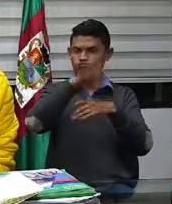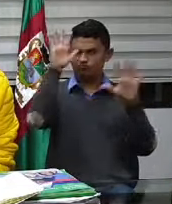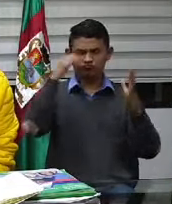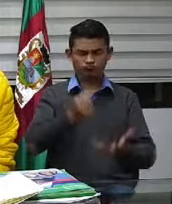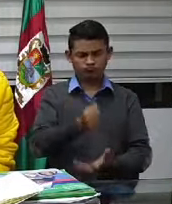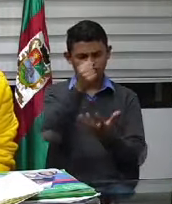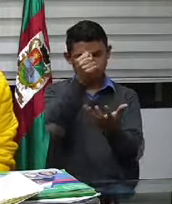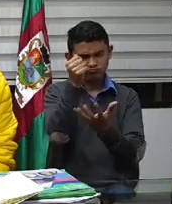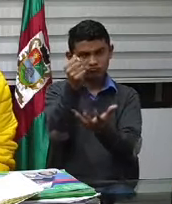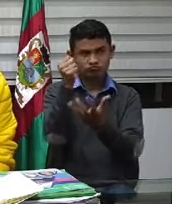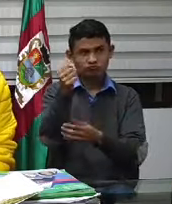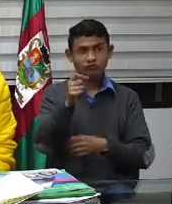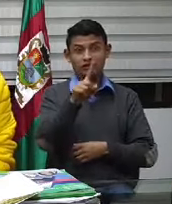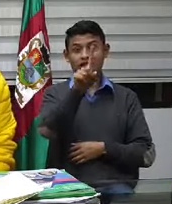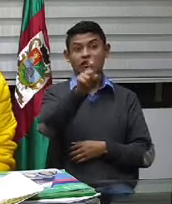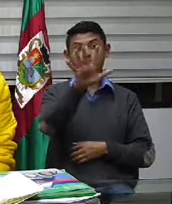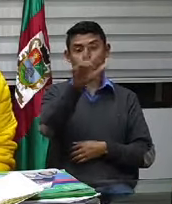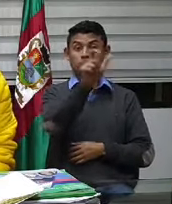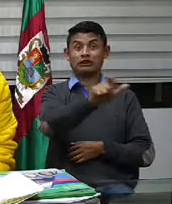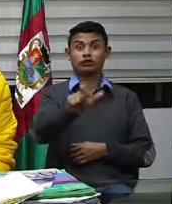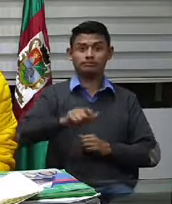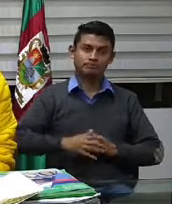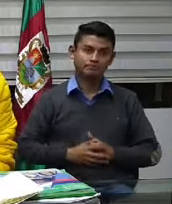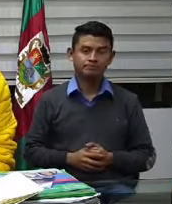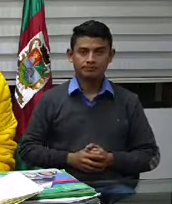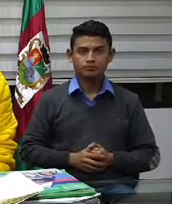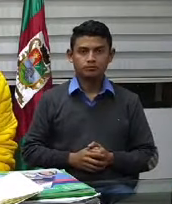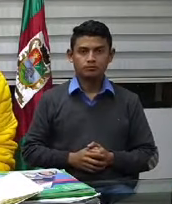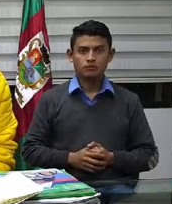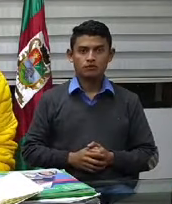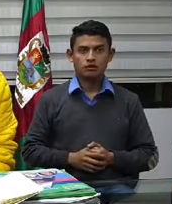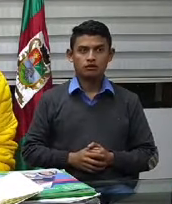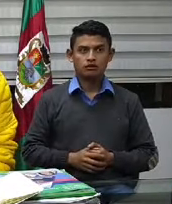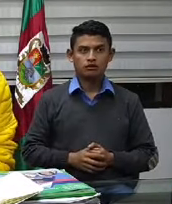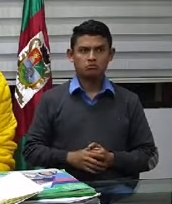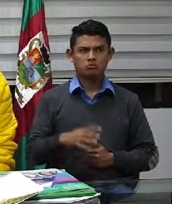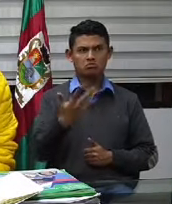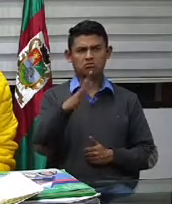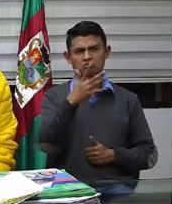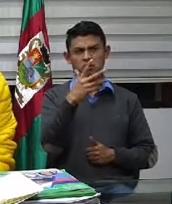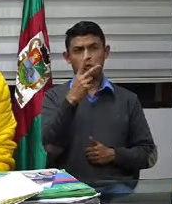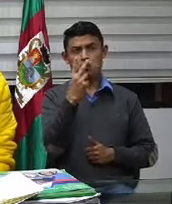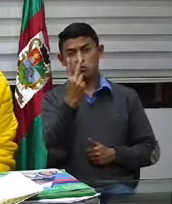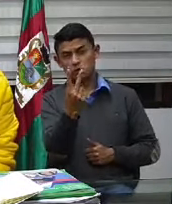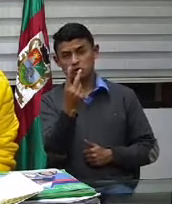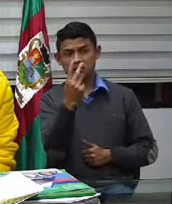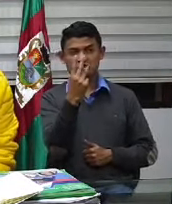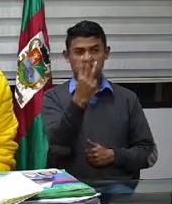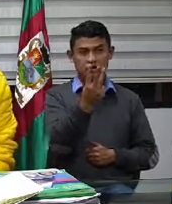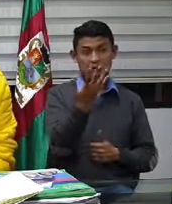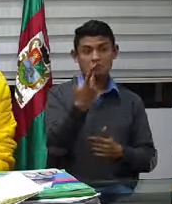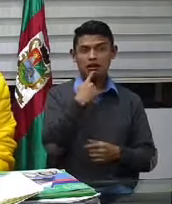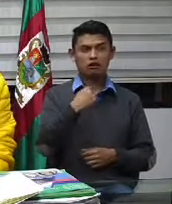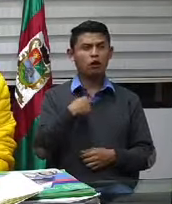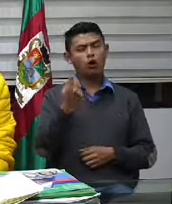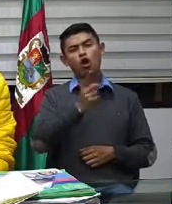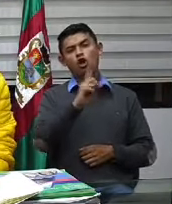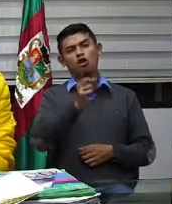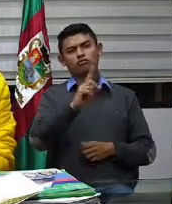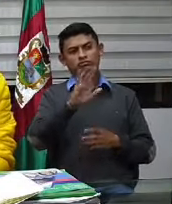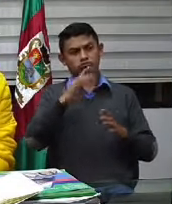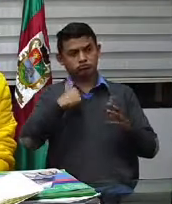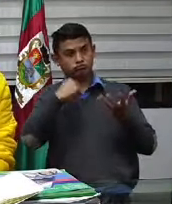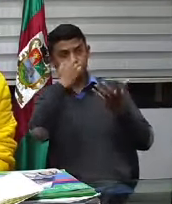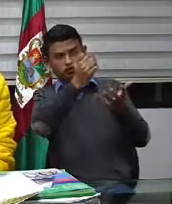personas de ese sector que no han recibido, que han actuado con responsabilidad y han actuado con decencia, y dicen, mire, yo no necesito.